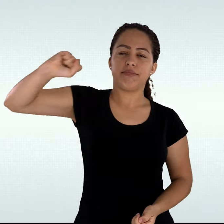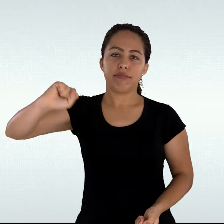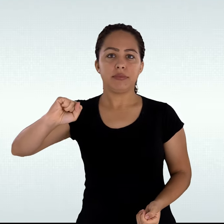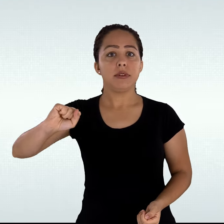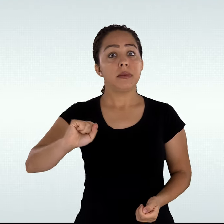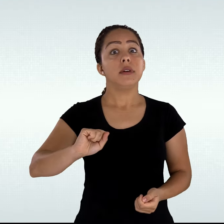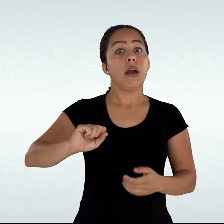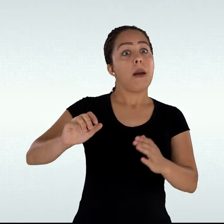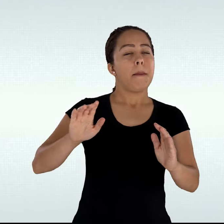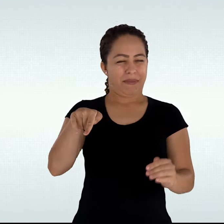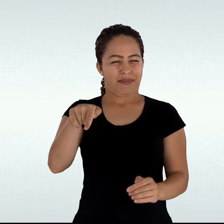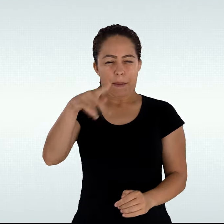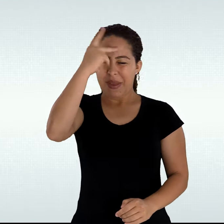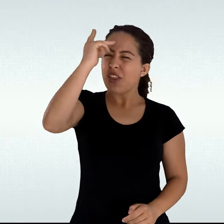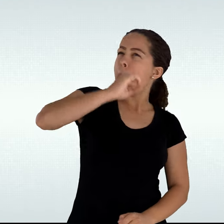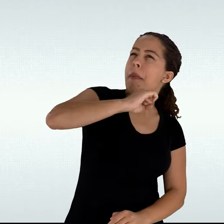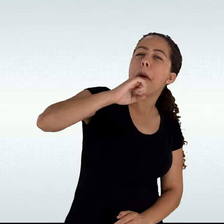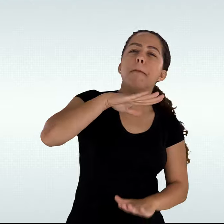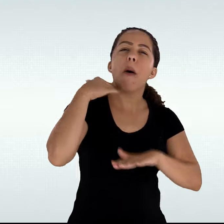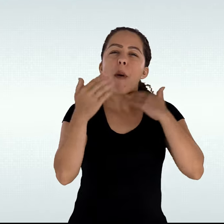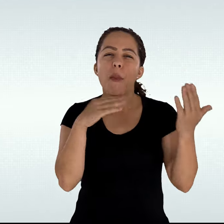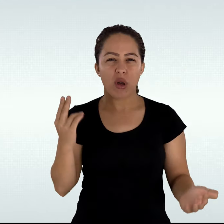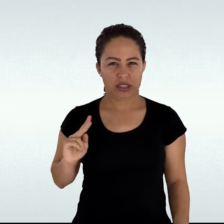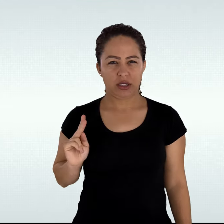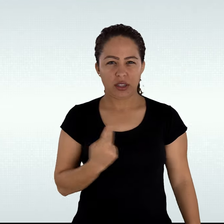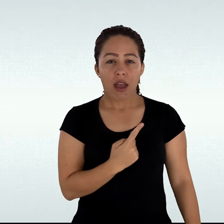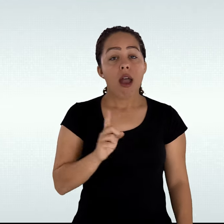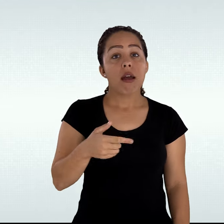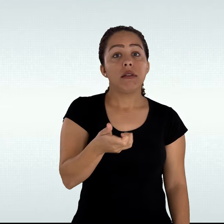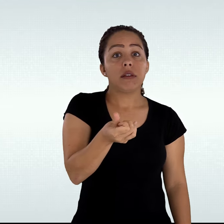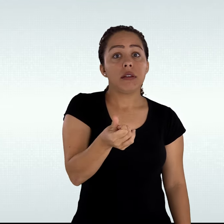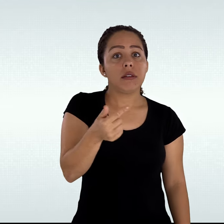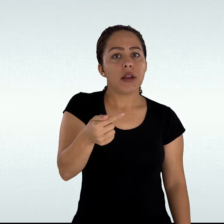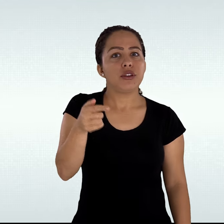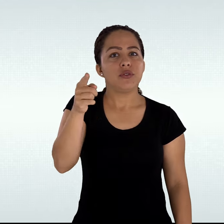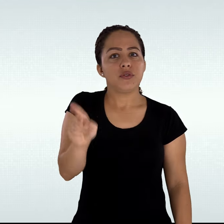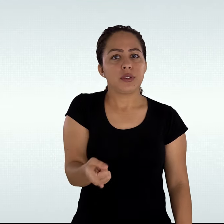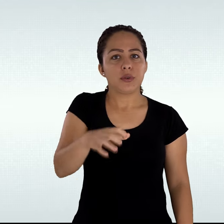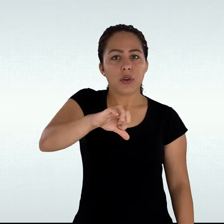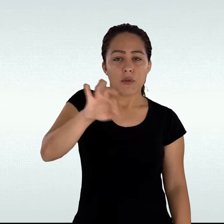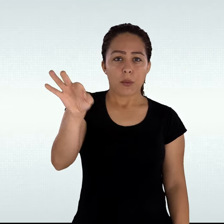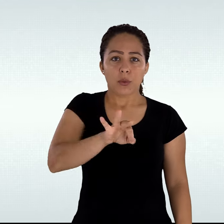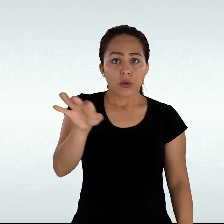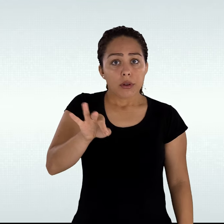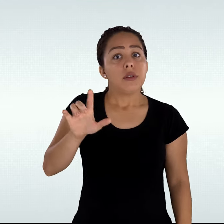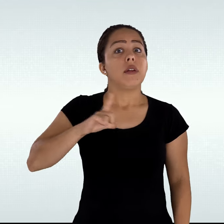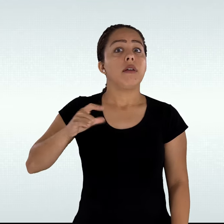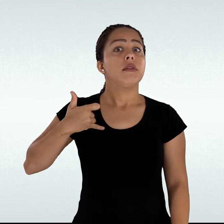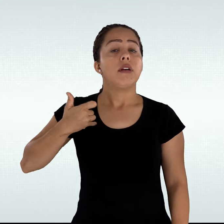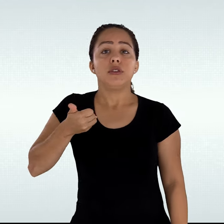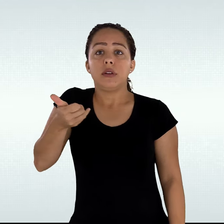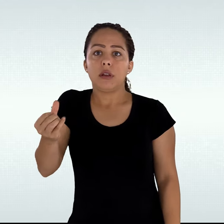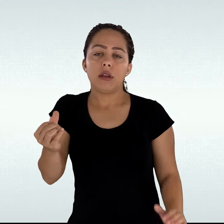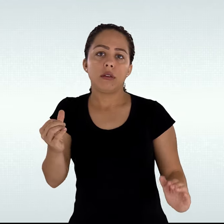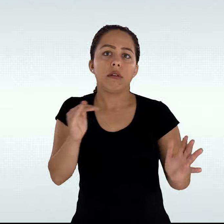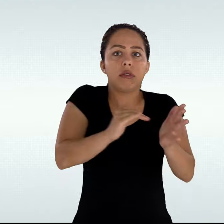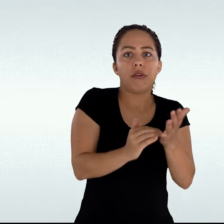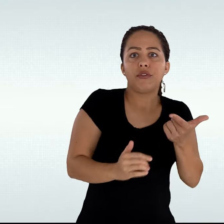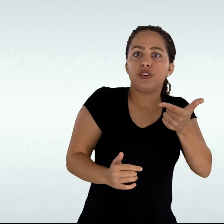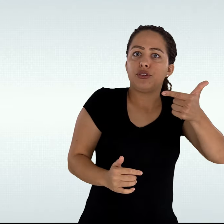67,9% das vítimas tinham entre 16 e 29 anos, idade de